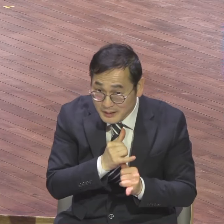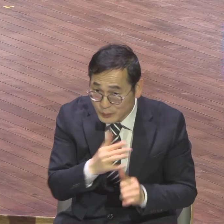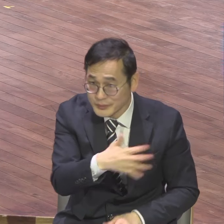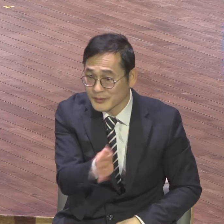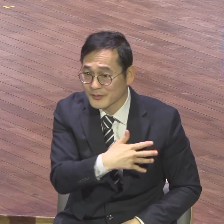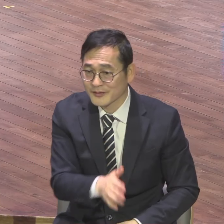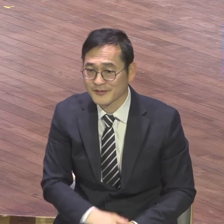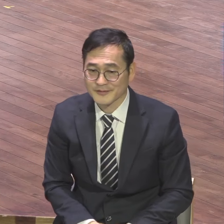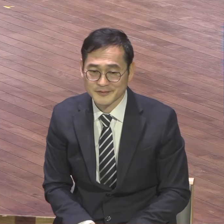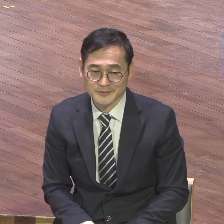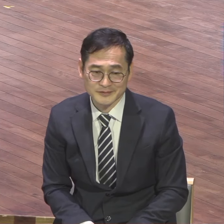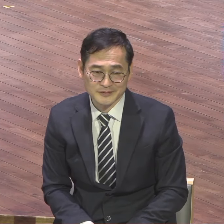자살하지만